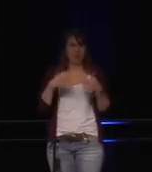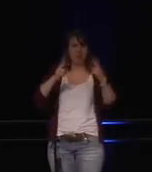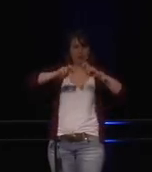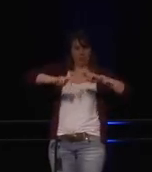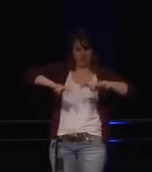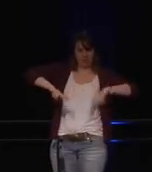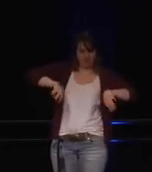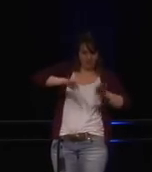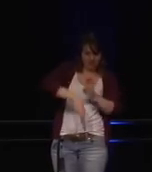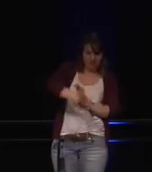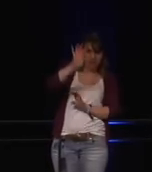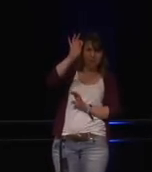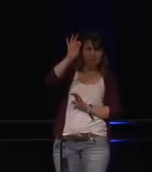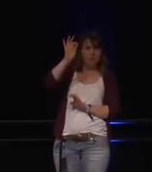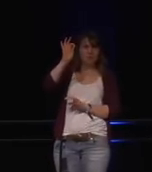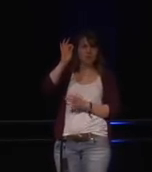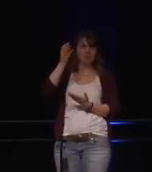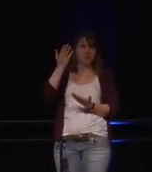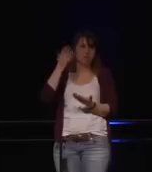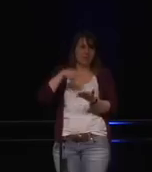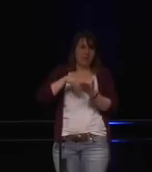Es gibt eine Untersuchung, die sagt,